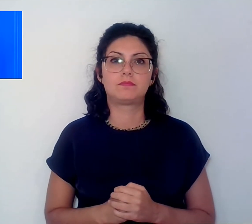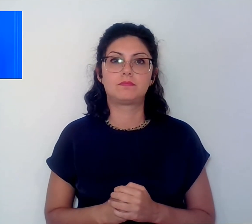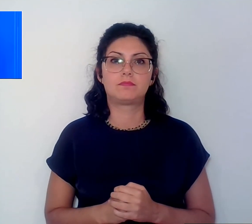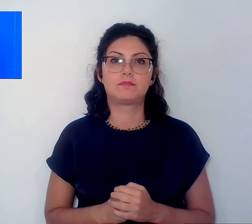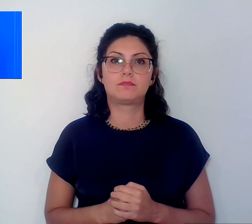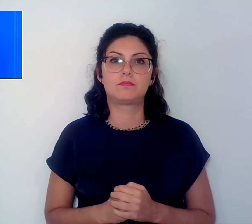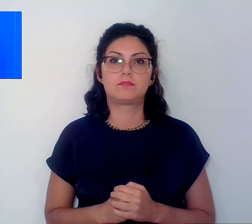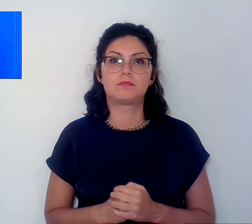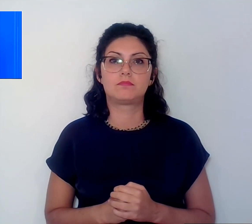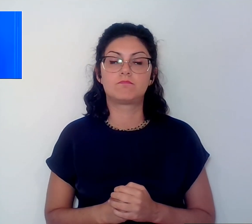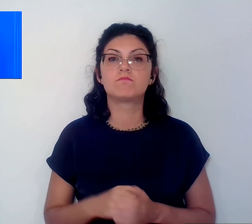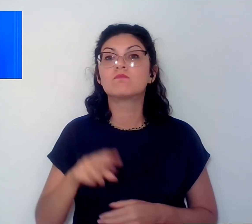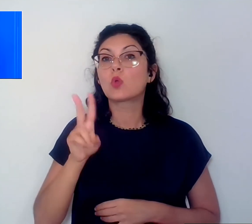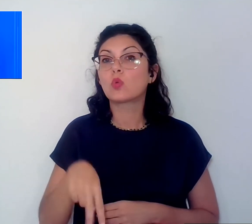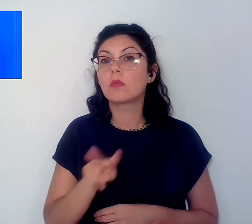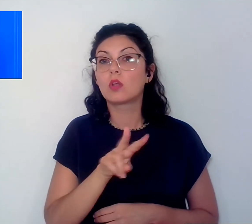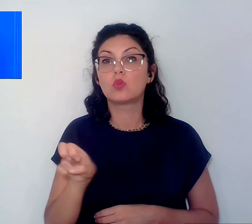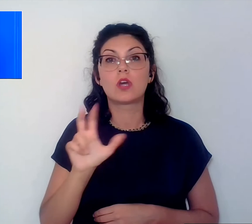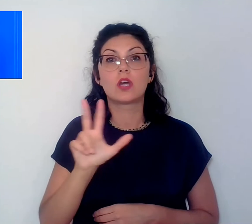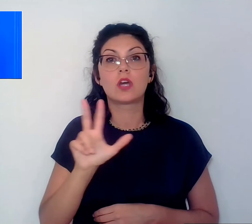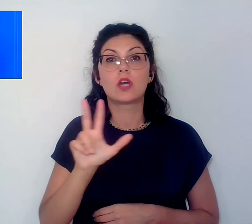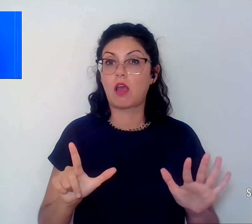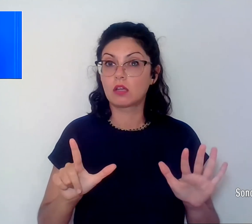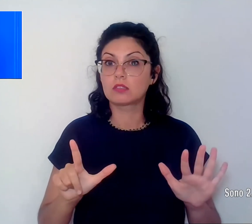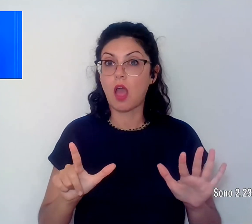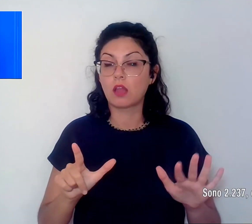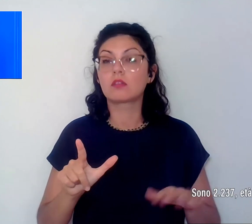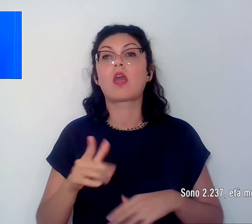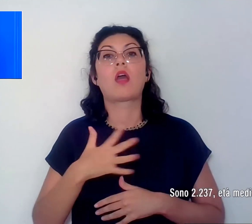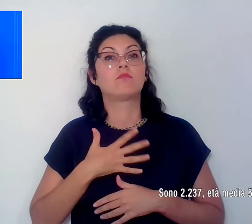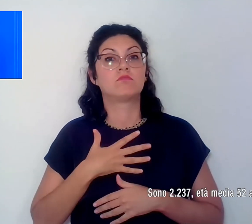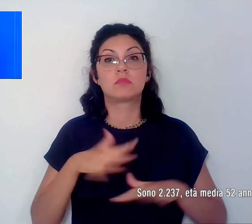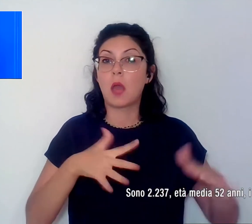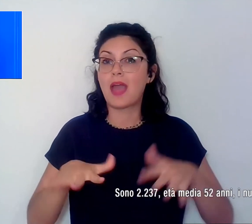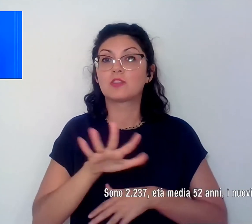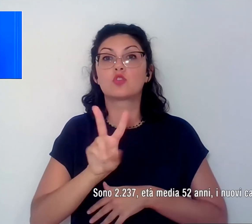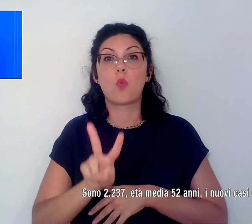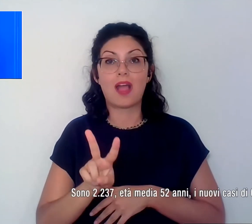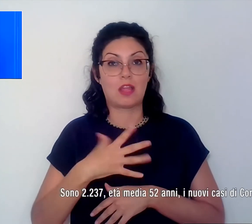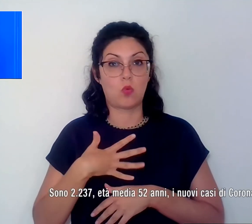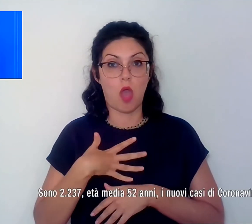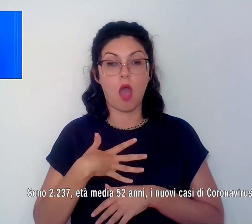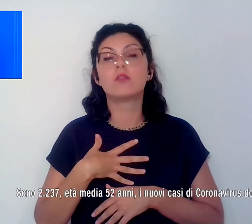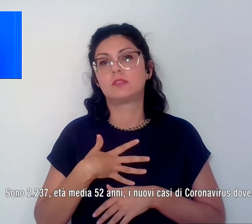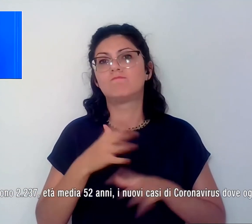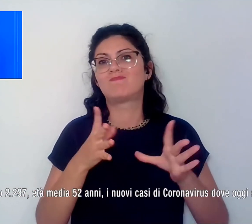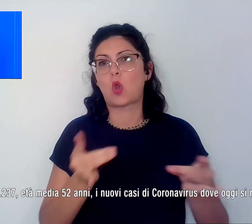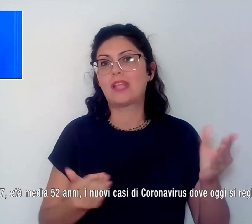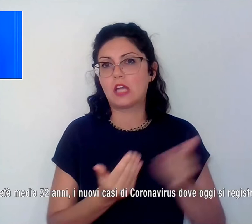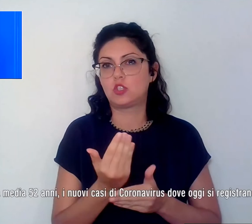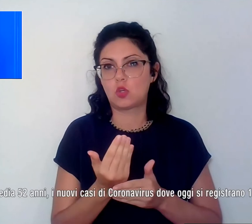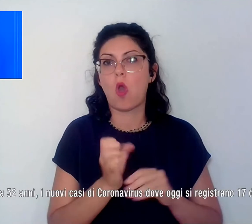E sono 2237, età media 52 anni, nuovi casi di covid nella nostra